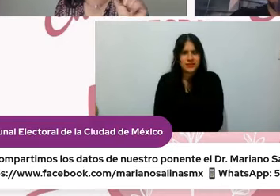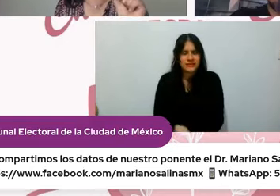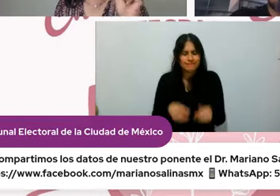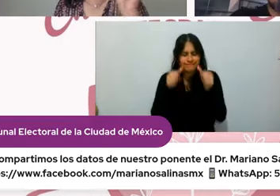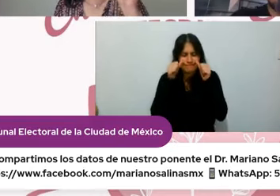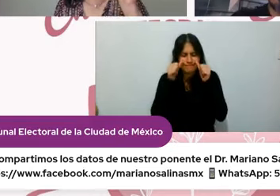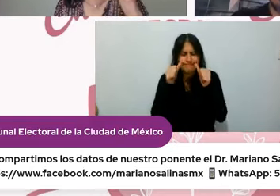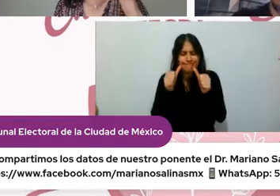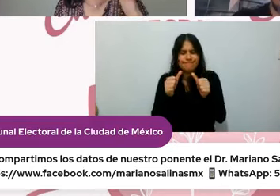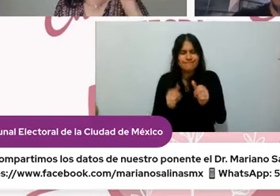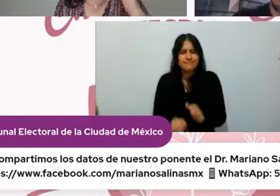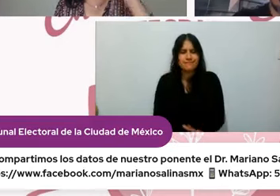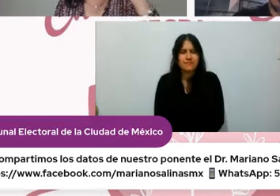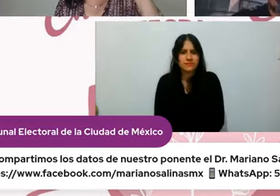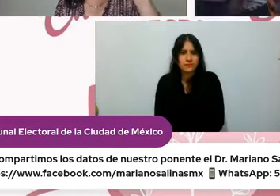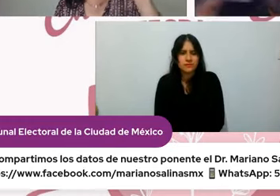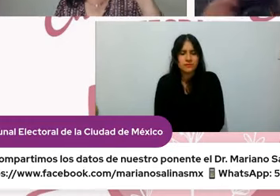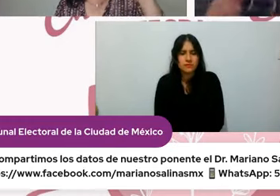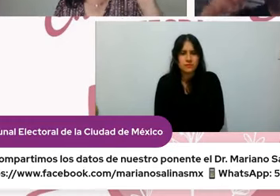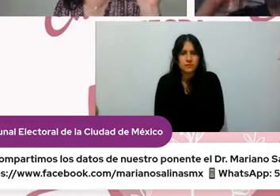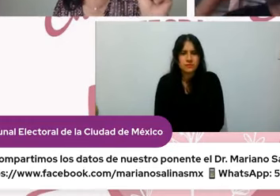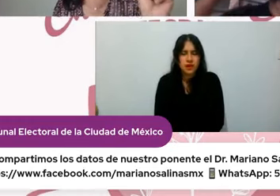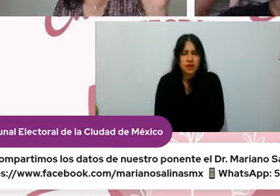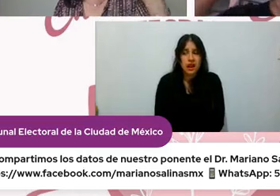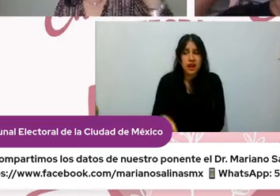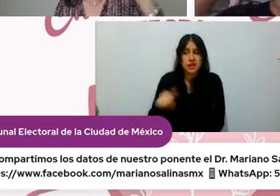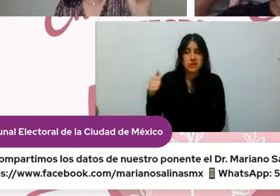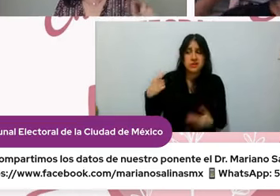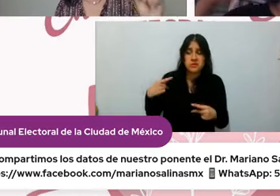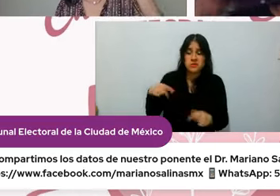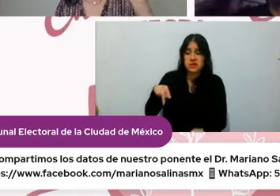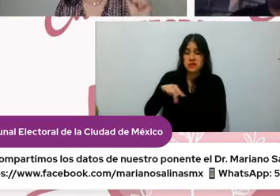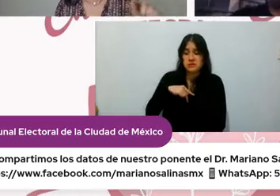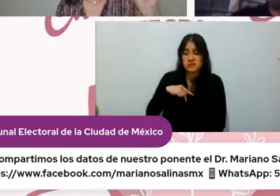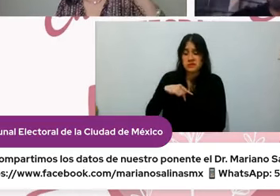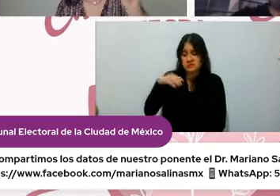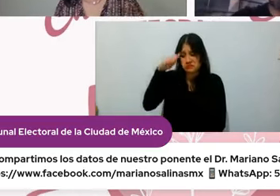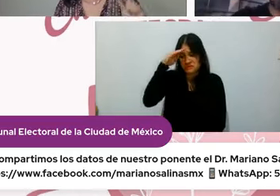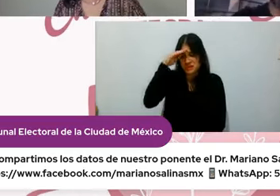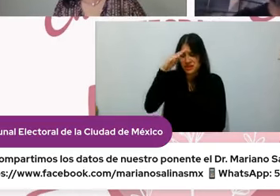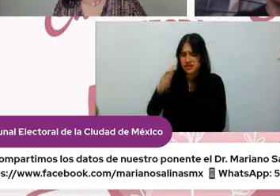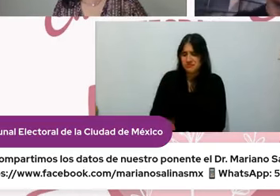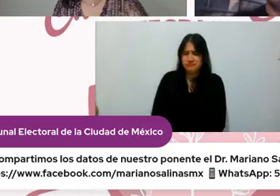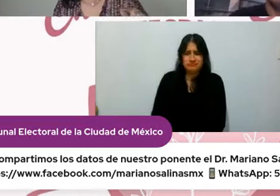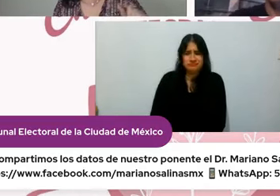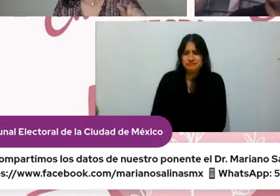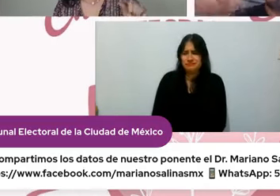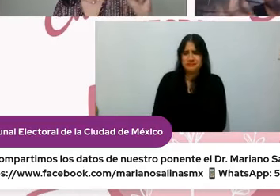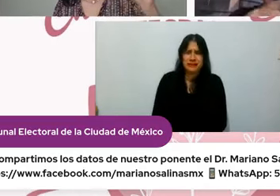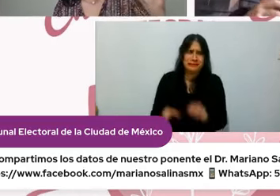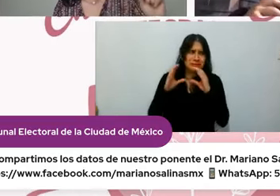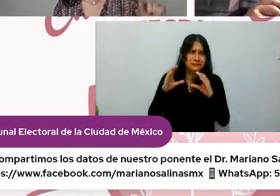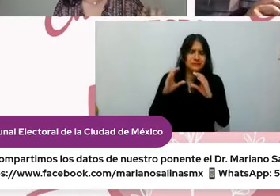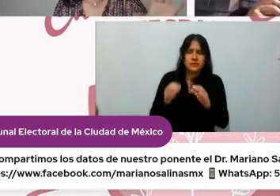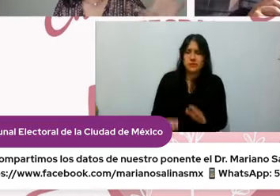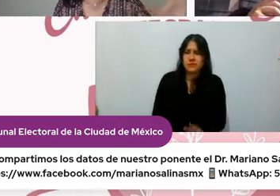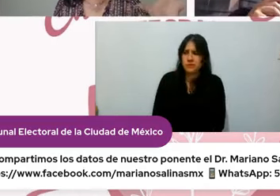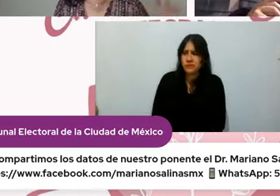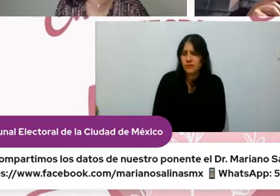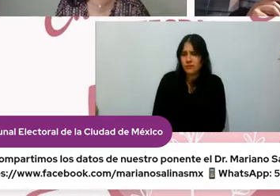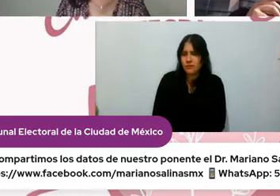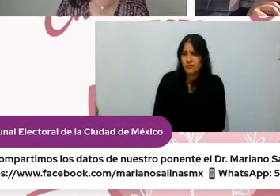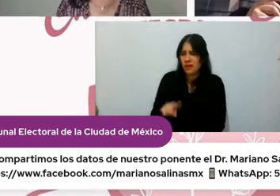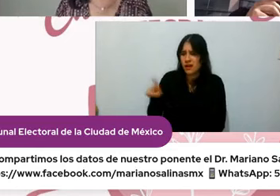es importante lo que piensen pero nadie va a vivir en tus zapatos el dolor que sientes día a día hace poco